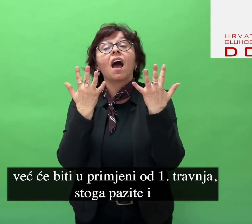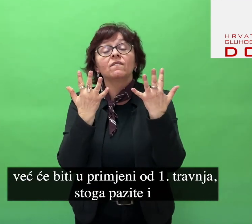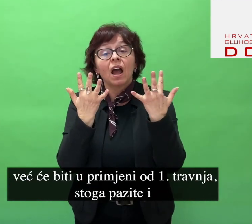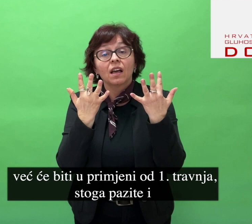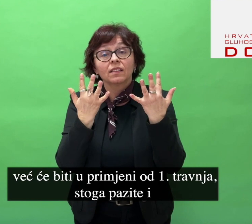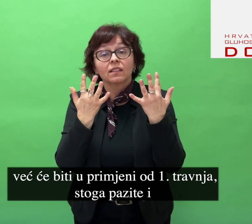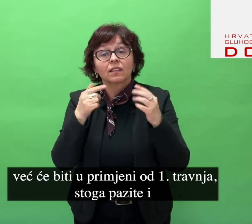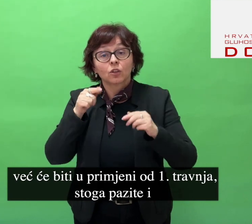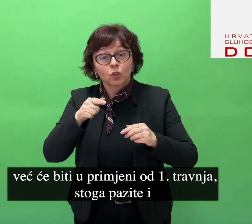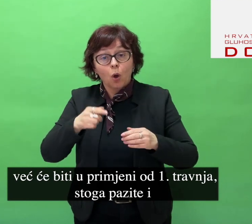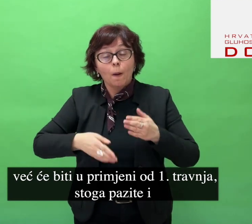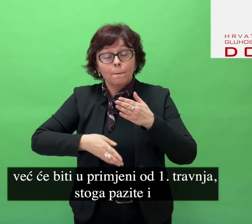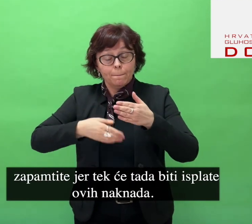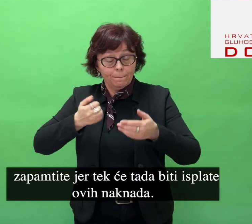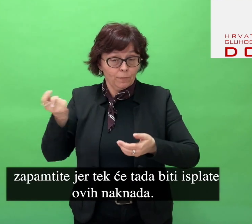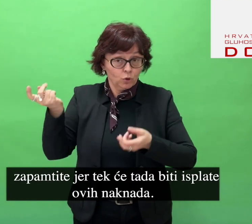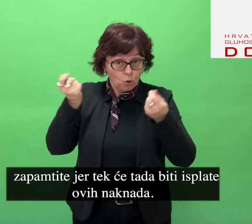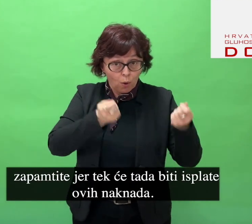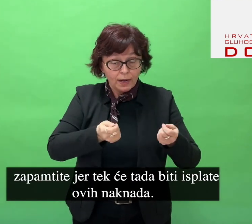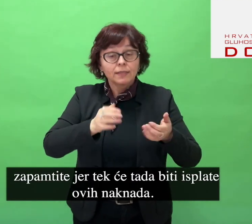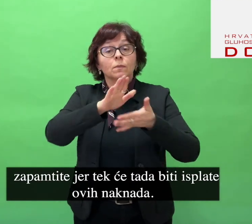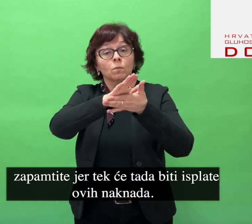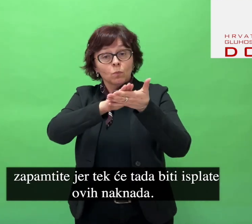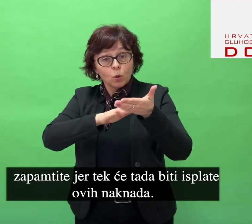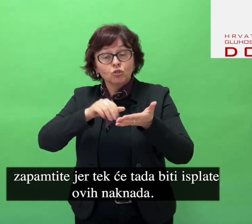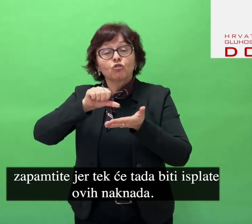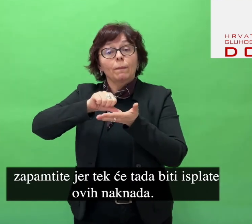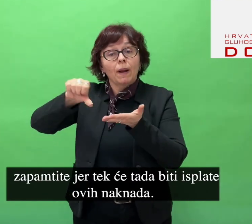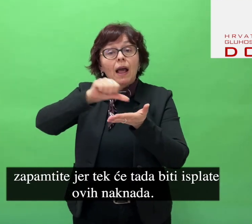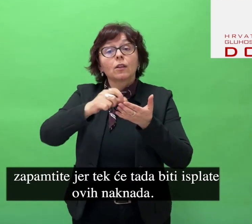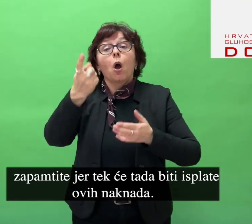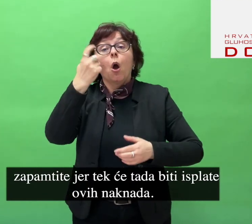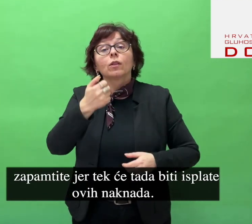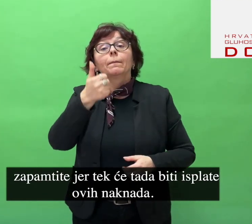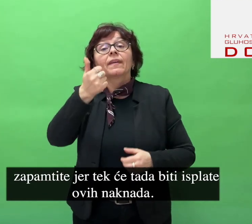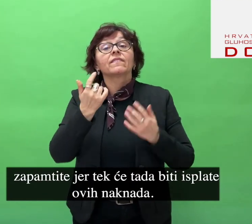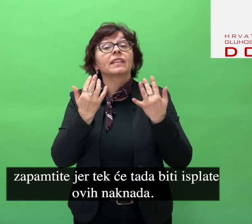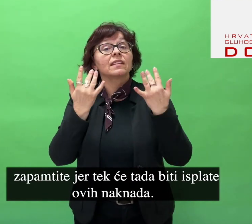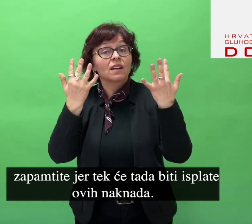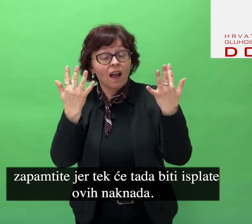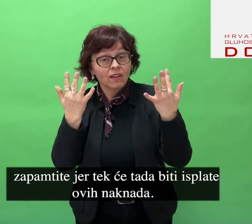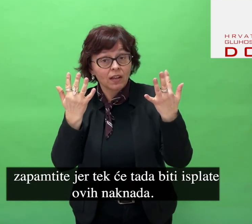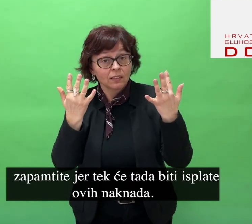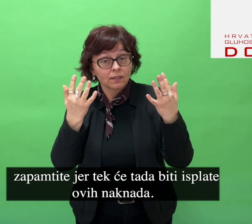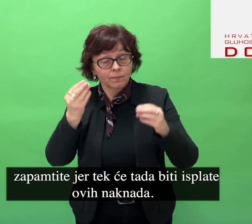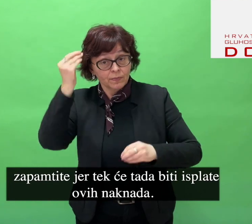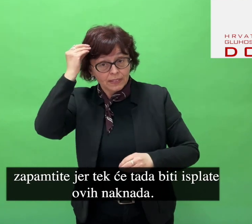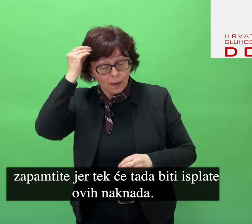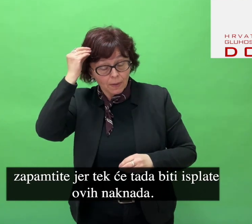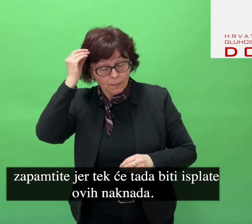pazite i zapamtite jer će tek tada biti isplate ovih naknada.